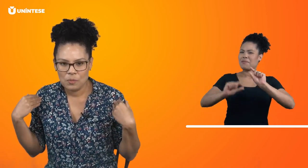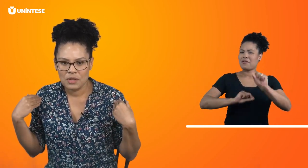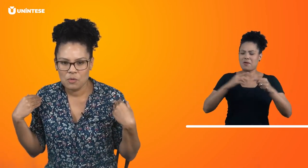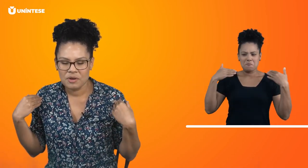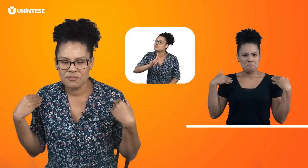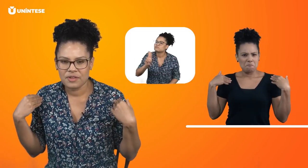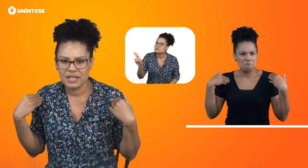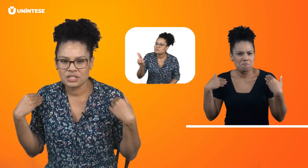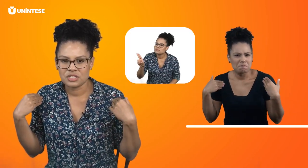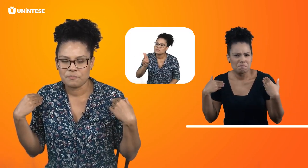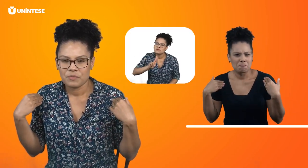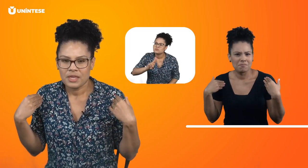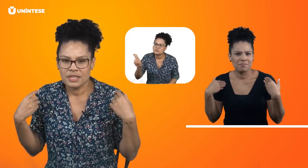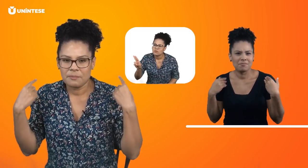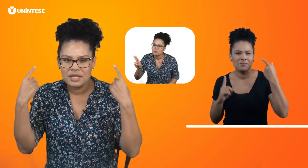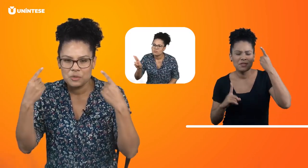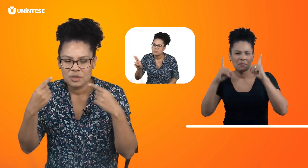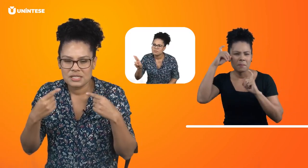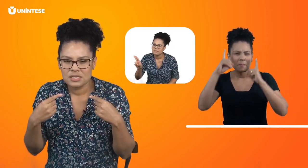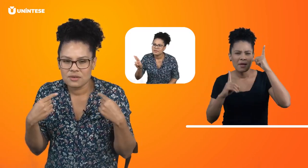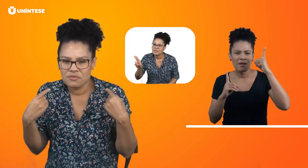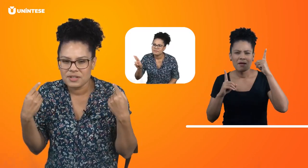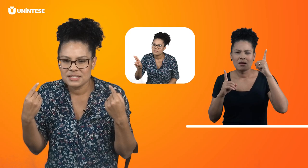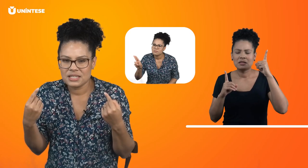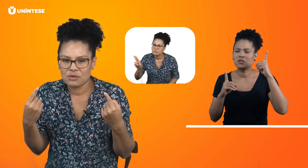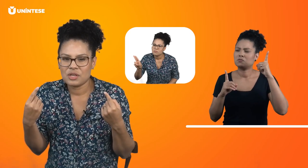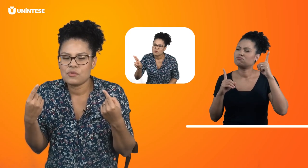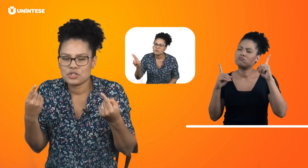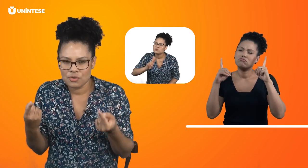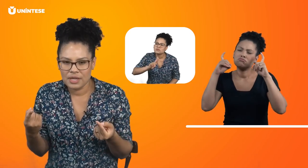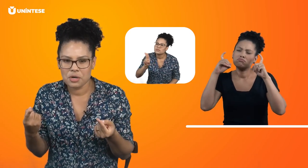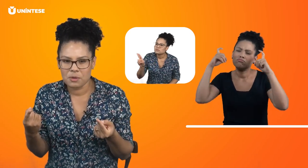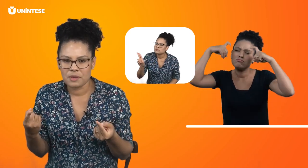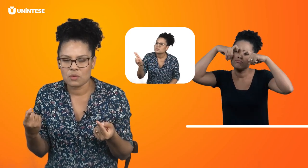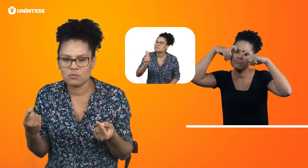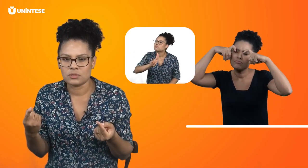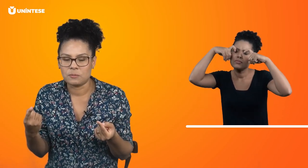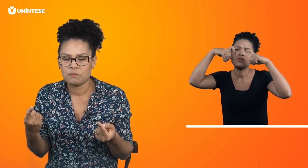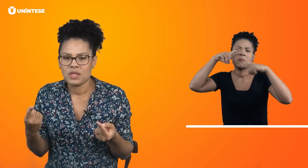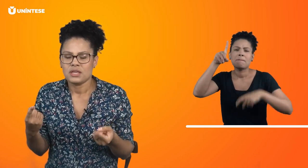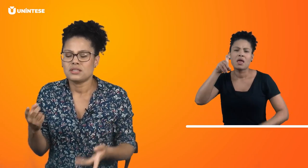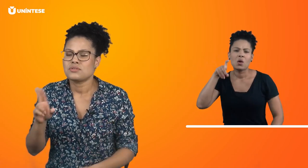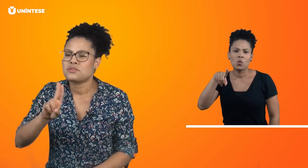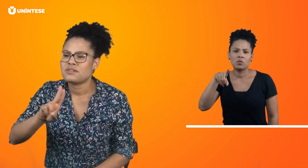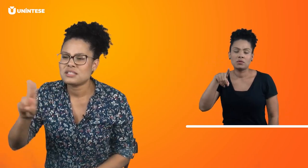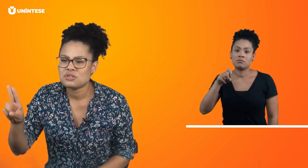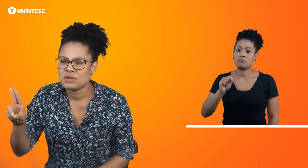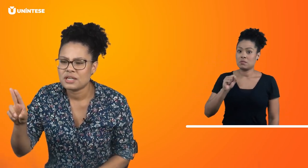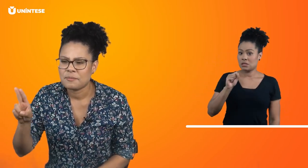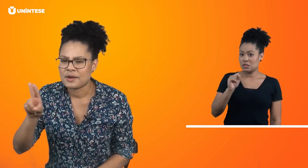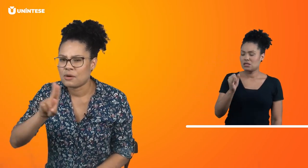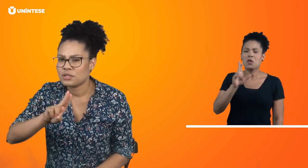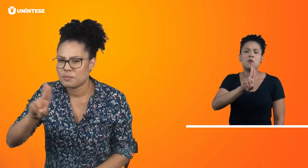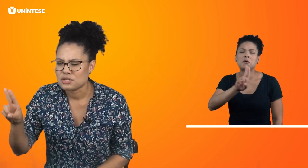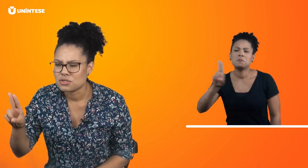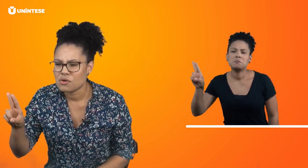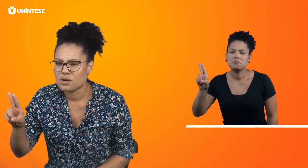um pouquinho para frente e a minha expressão facial demonstrou que era uma pergunta? Então, se eu faço isso daqui para outra pessoa,